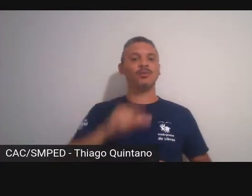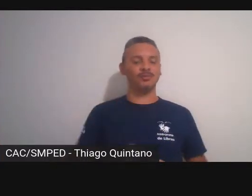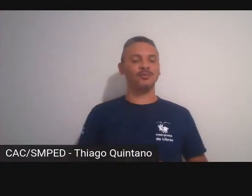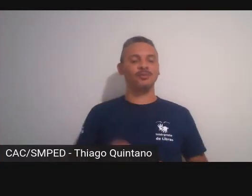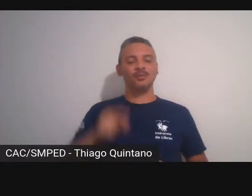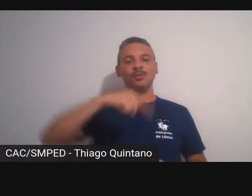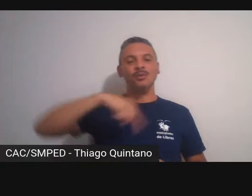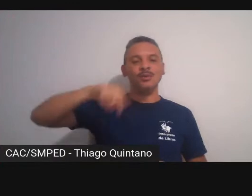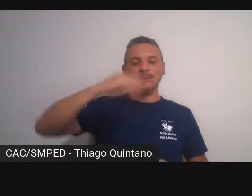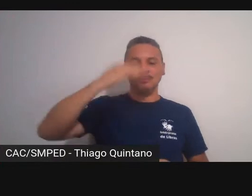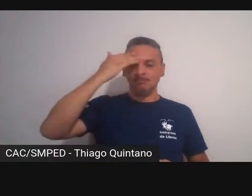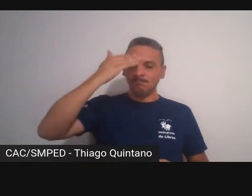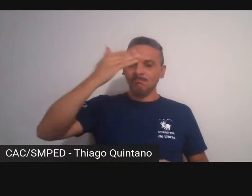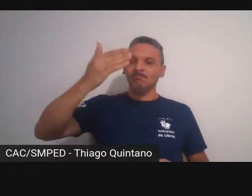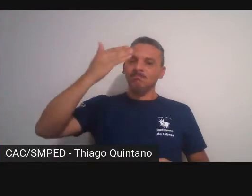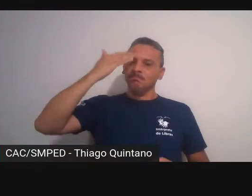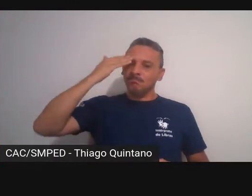todo